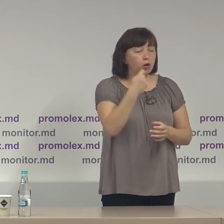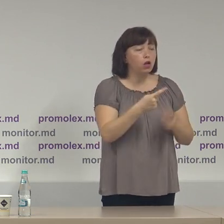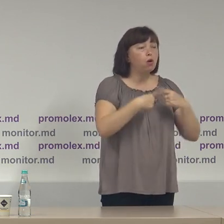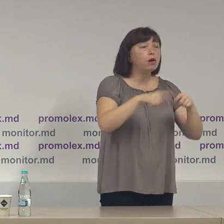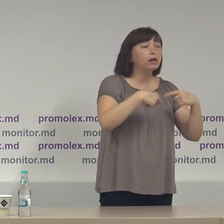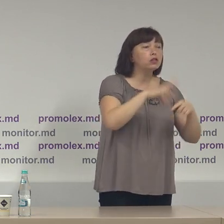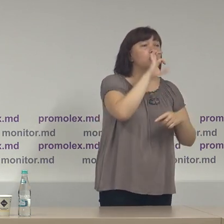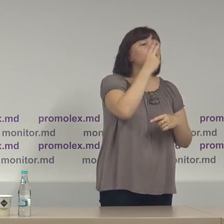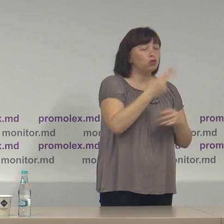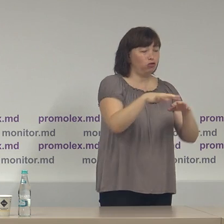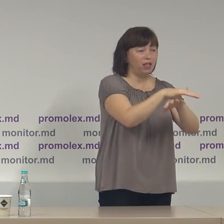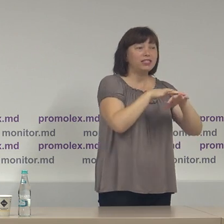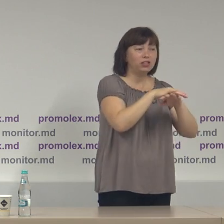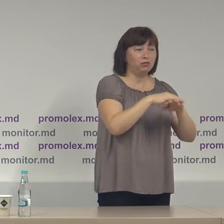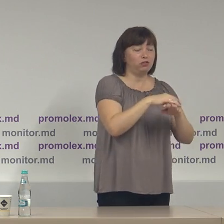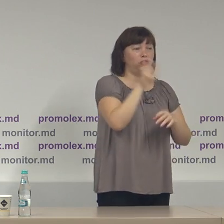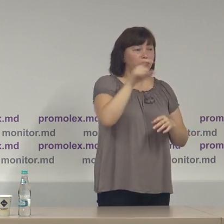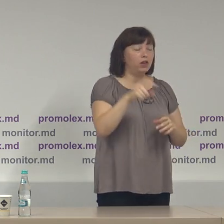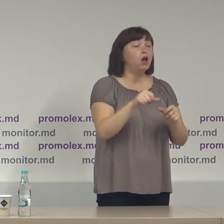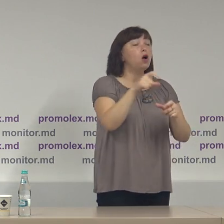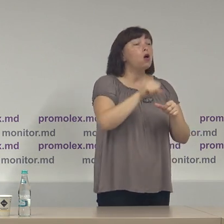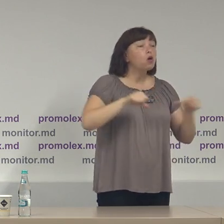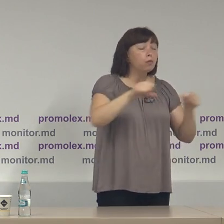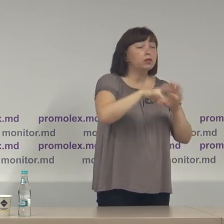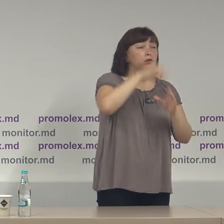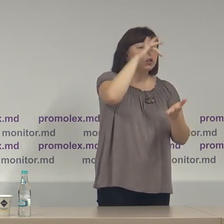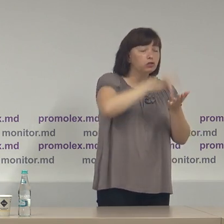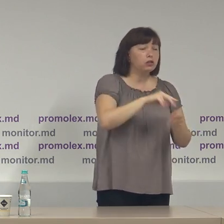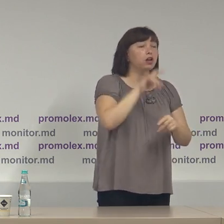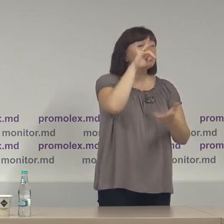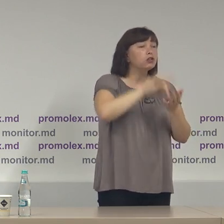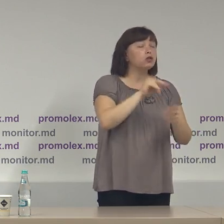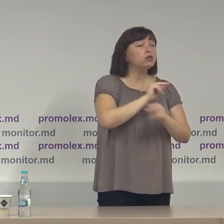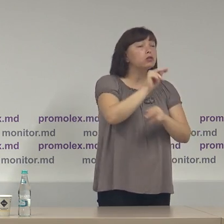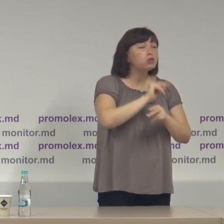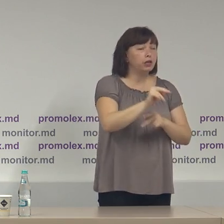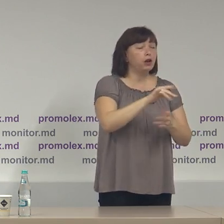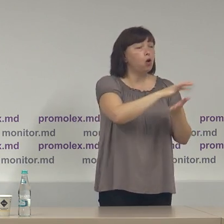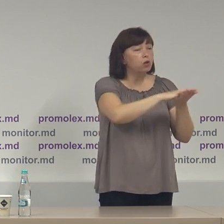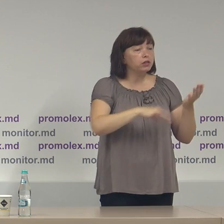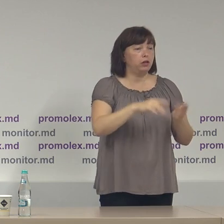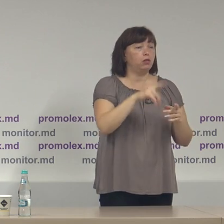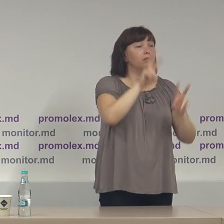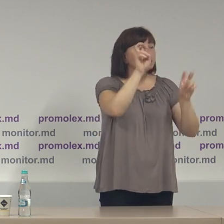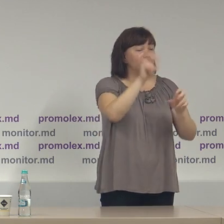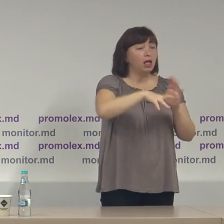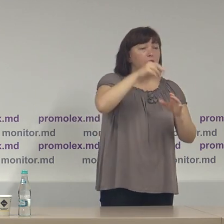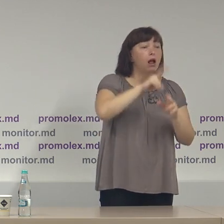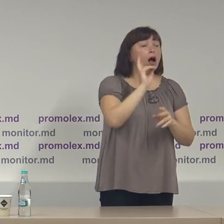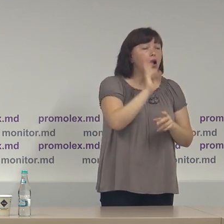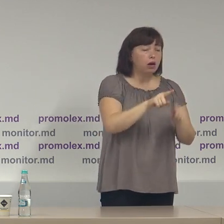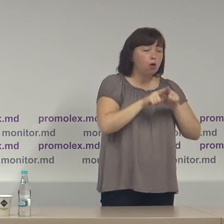organizațiilor societății civile, comisii electorale centrale, centrului de instruire continuu în domeniul electoral, care au